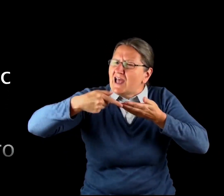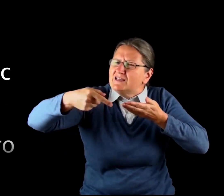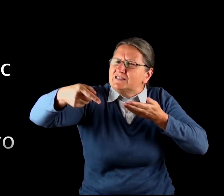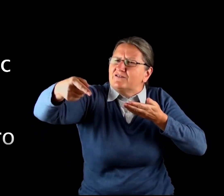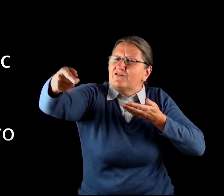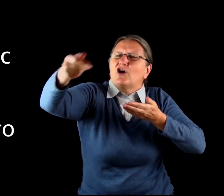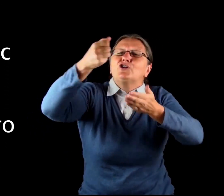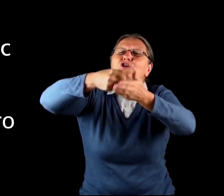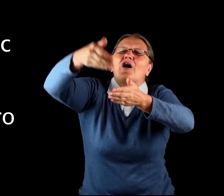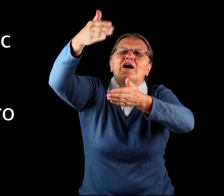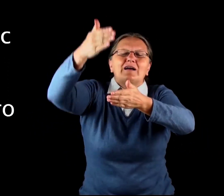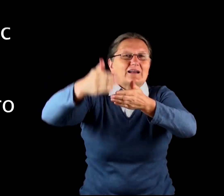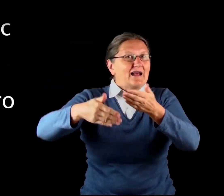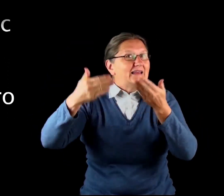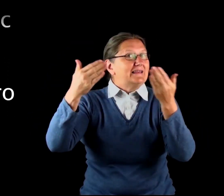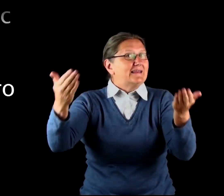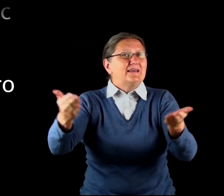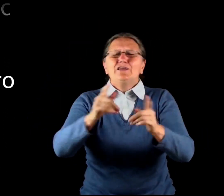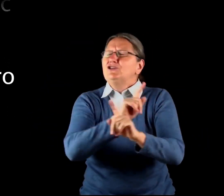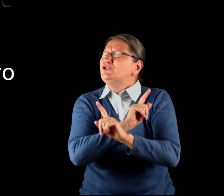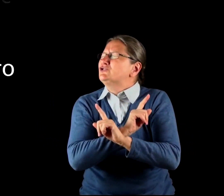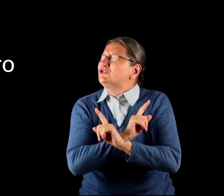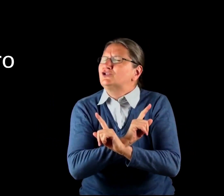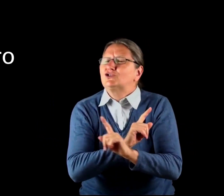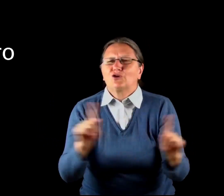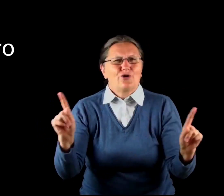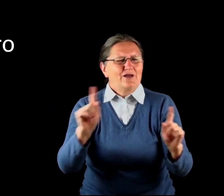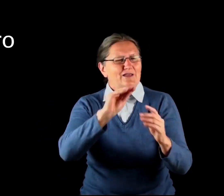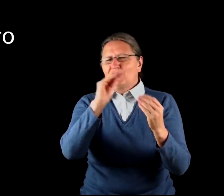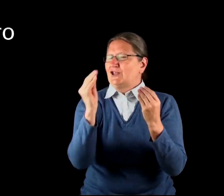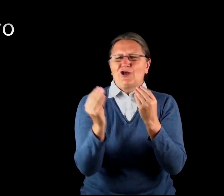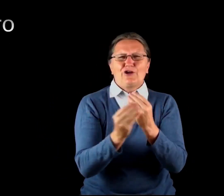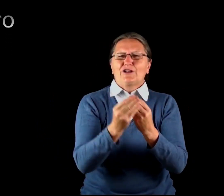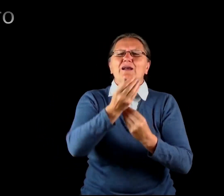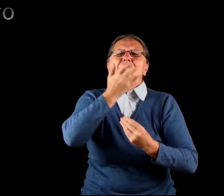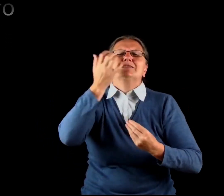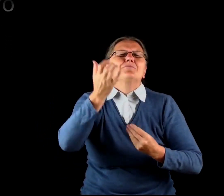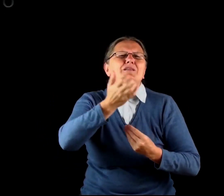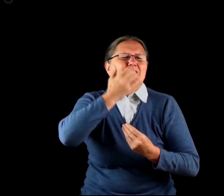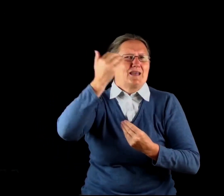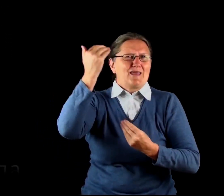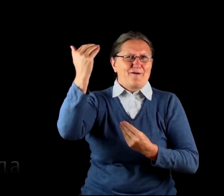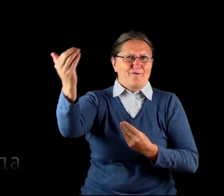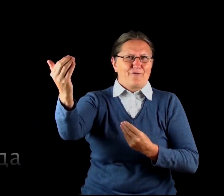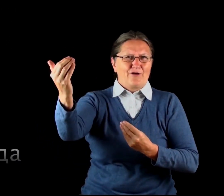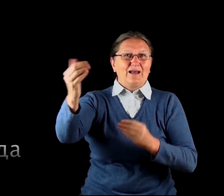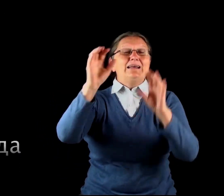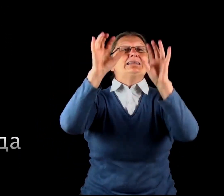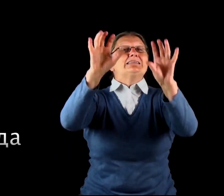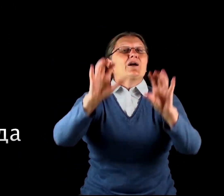Его до края их, И ничто не укрыто от теплоты Его. Закон